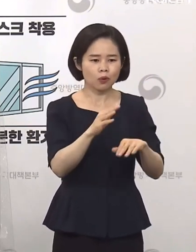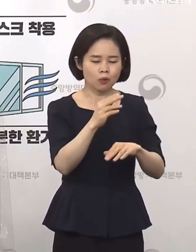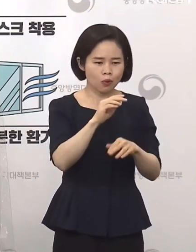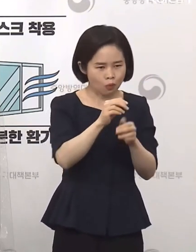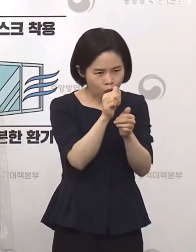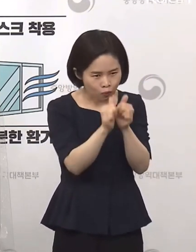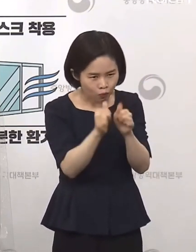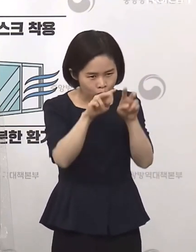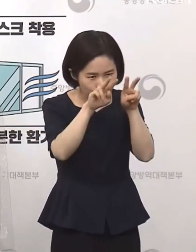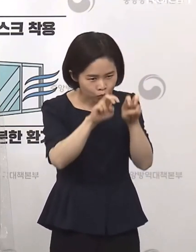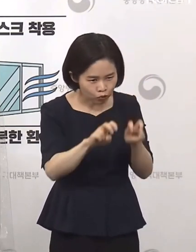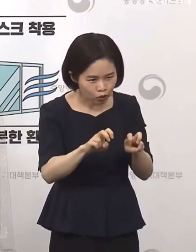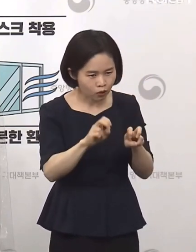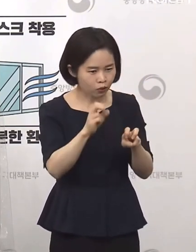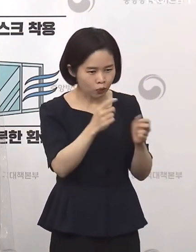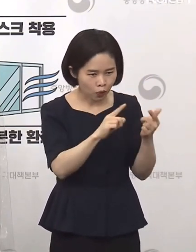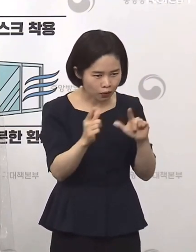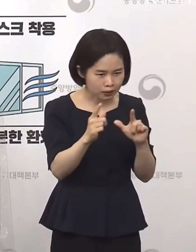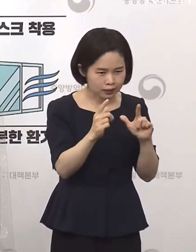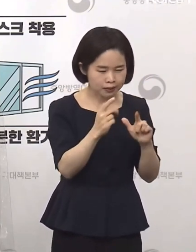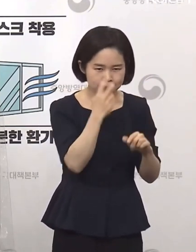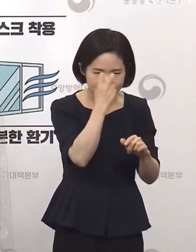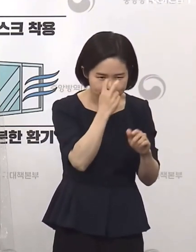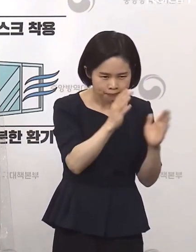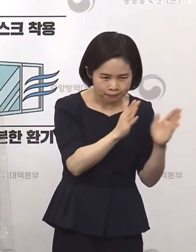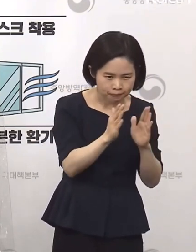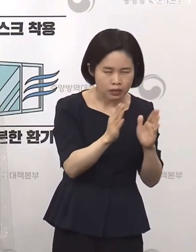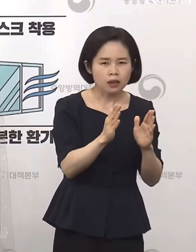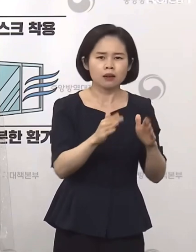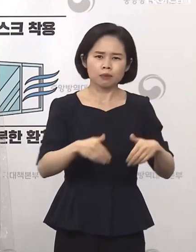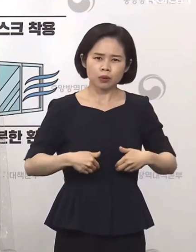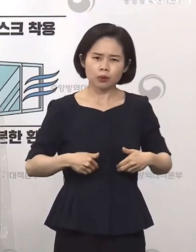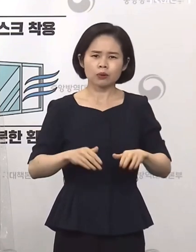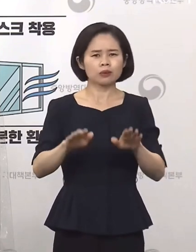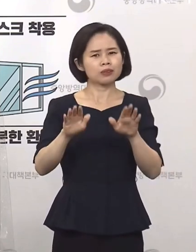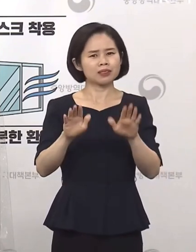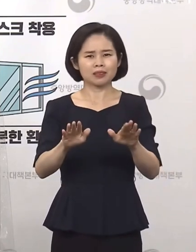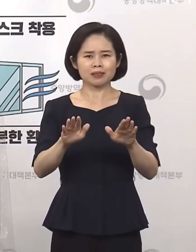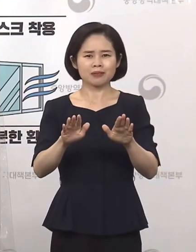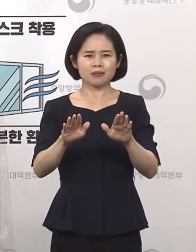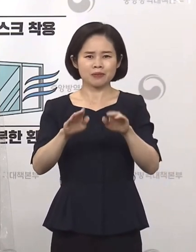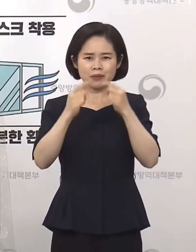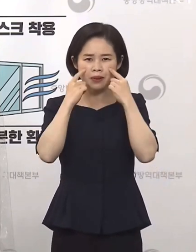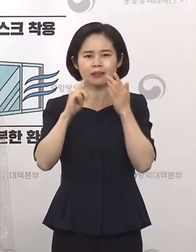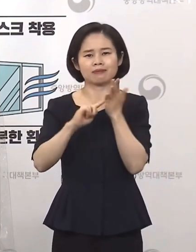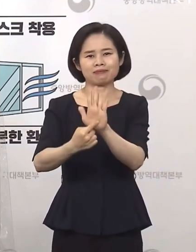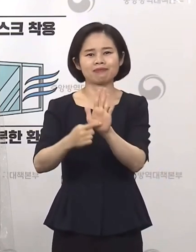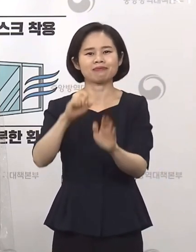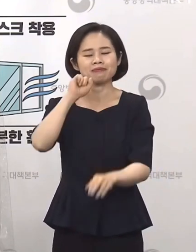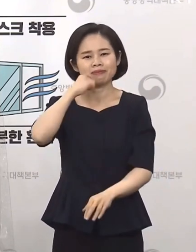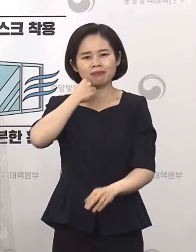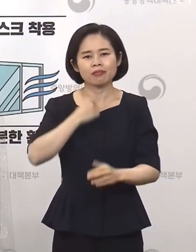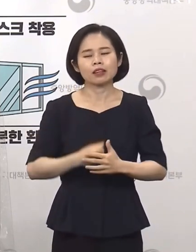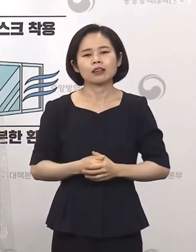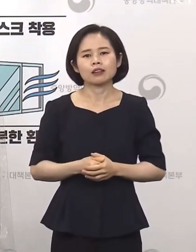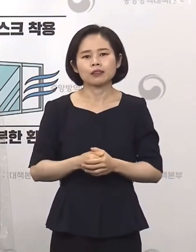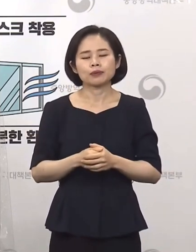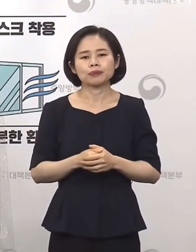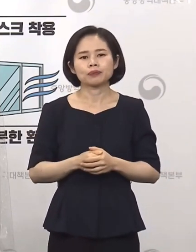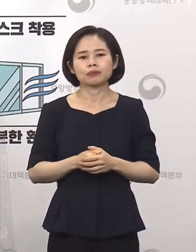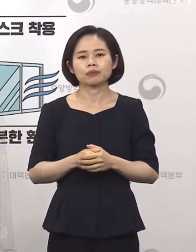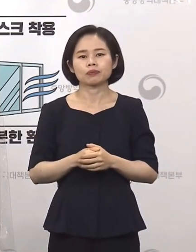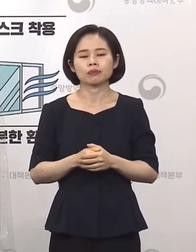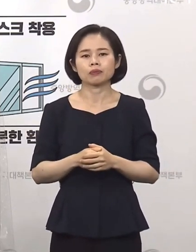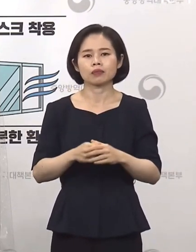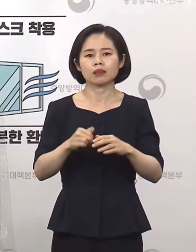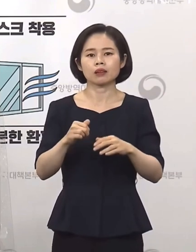때문에 현 단계에서 언급할 상황은 아닙니다만 다만 아무래도 국민들께서